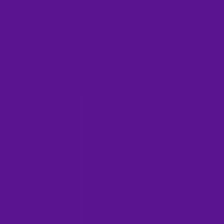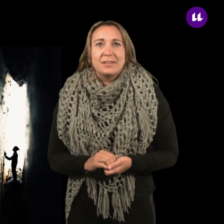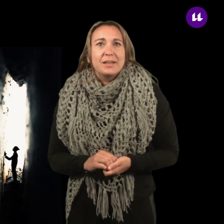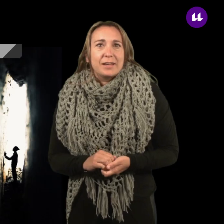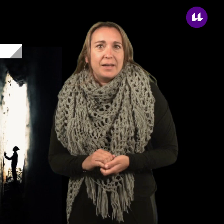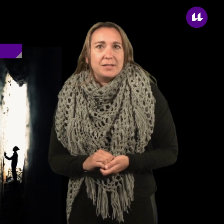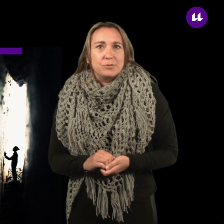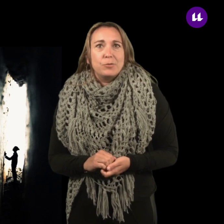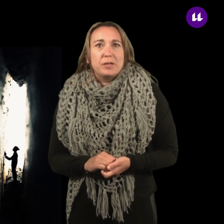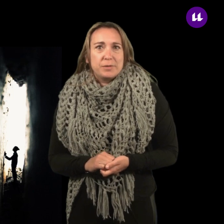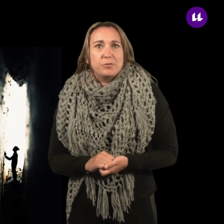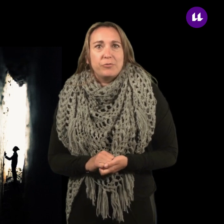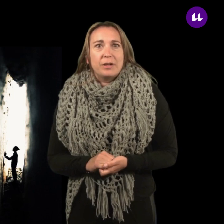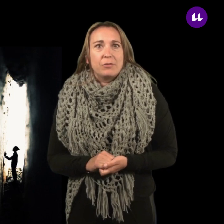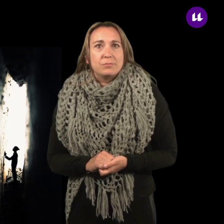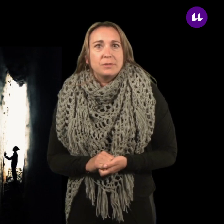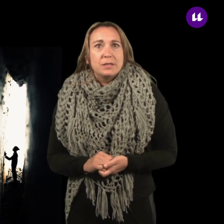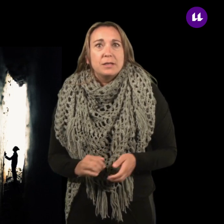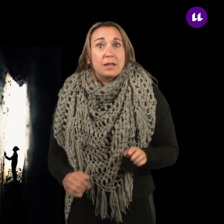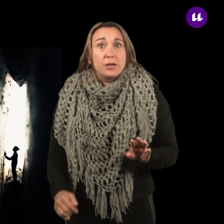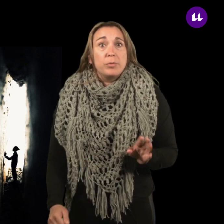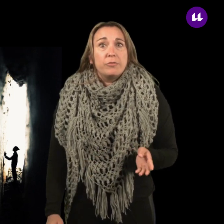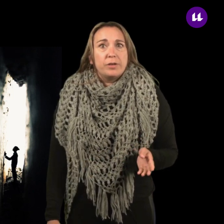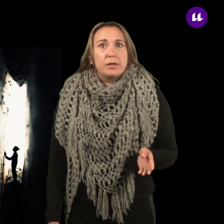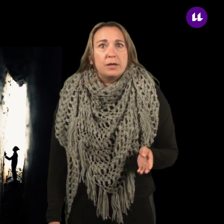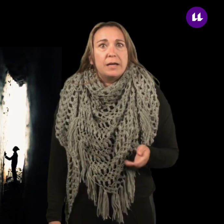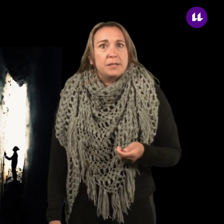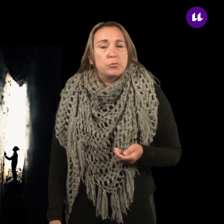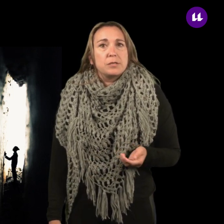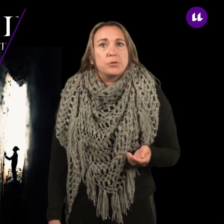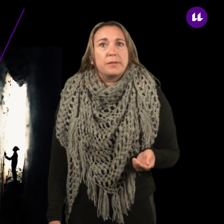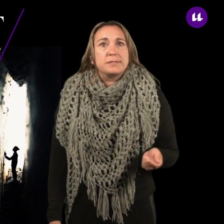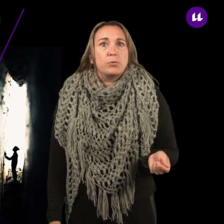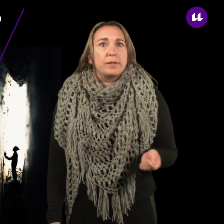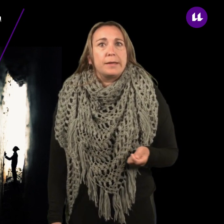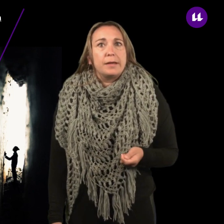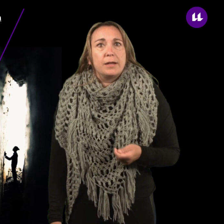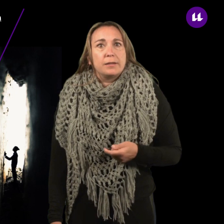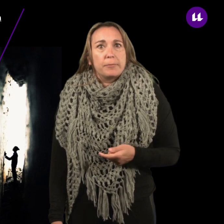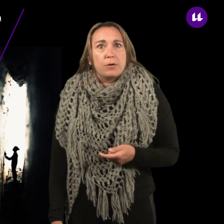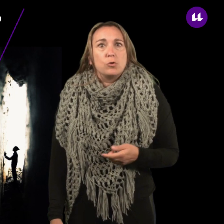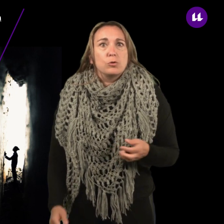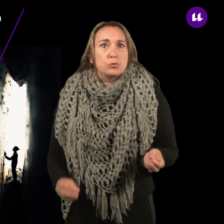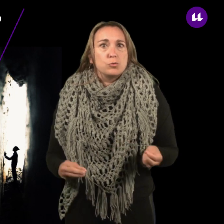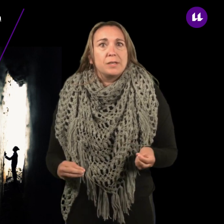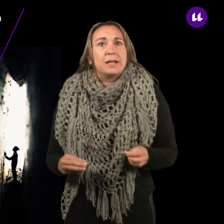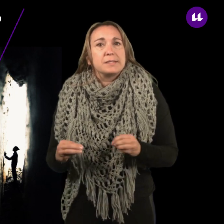¿Qué es un espacio confinado? Tal y como define el Instituto Nacional de Seguridad e Higiene en el Trabajo, con sus siglas